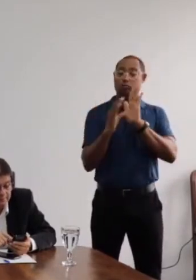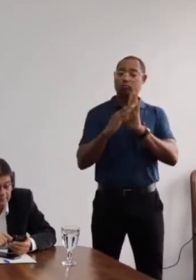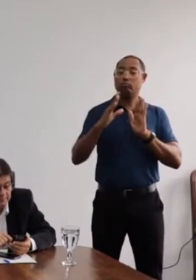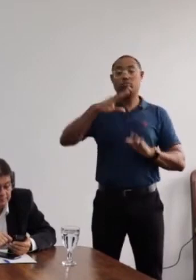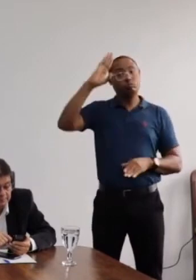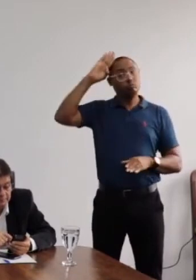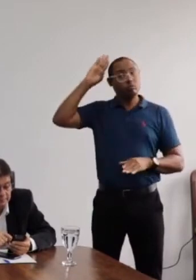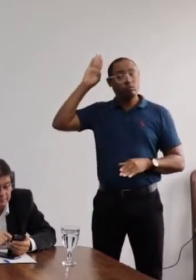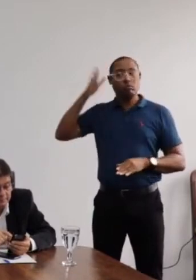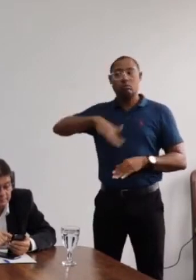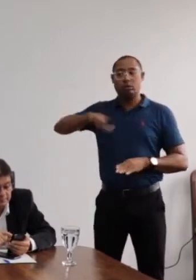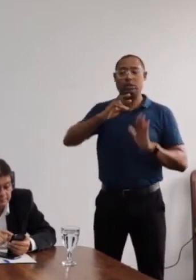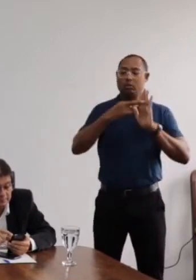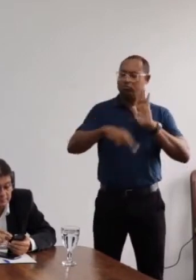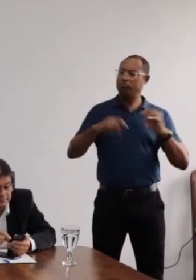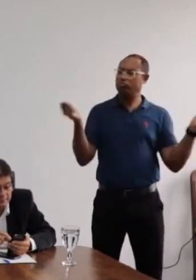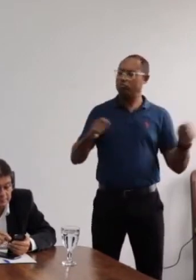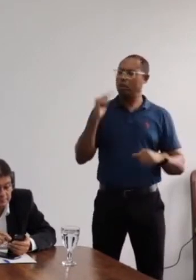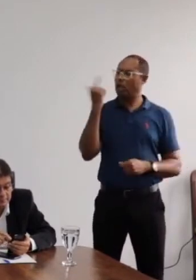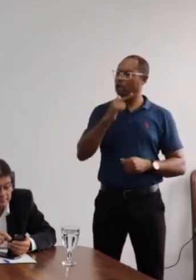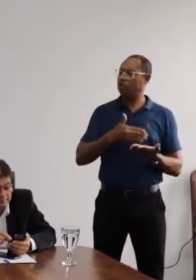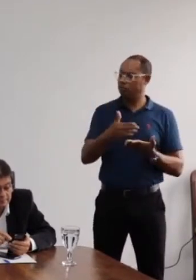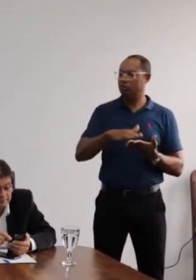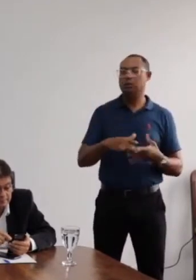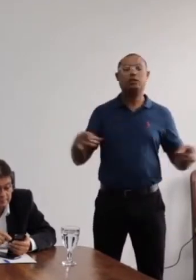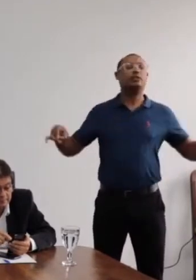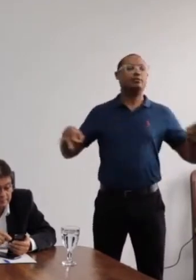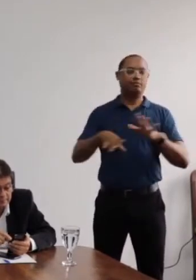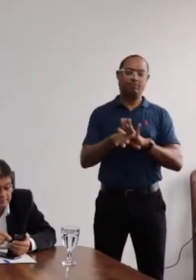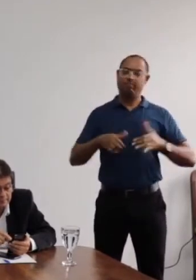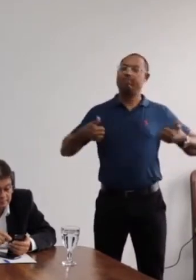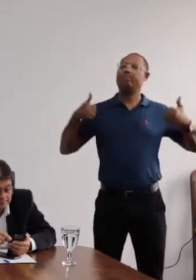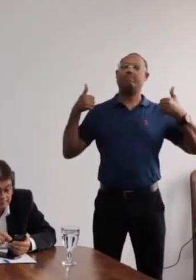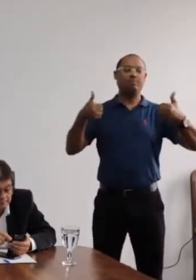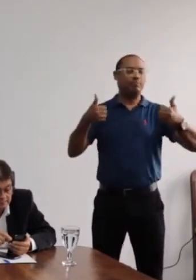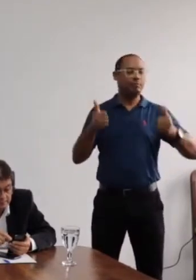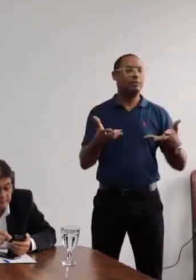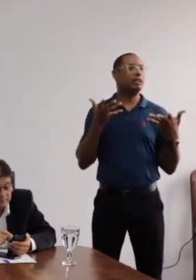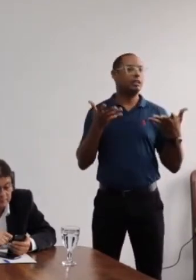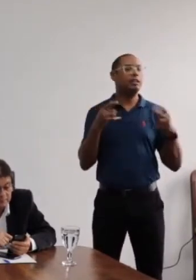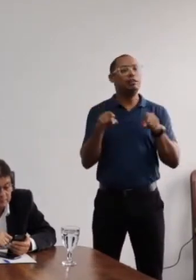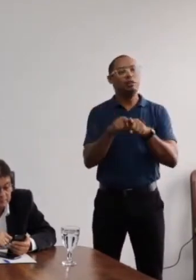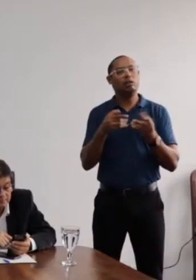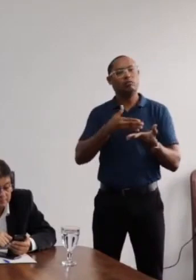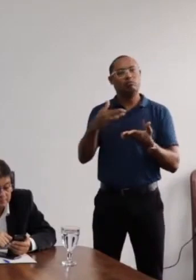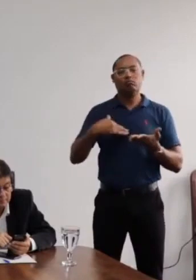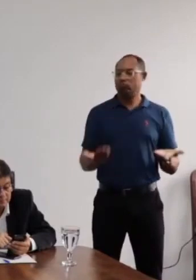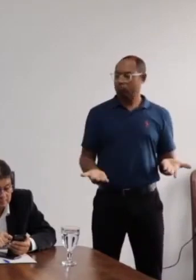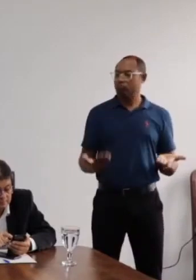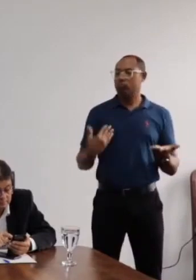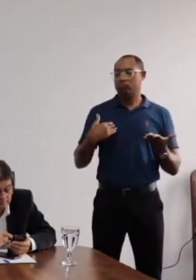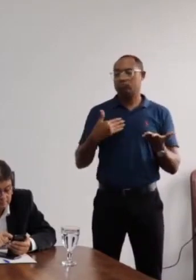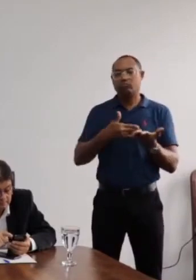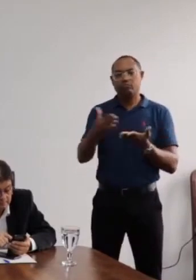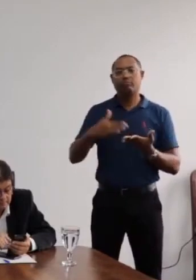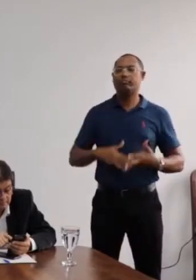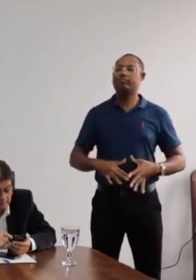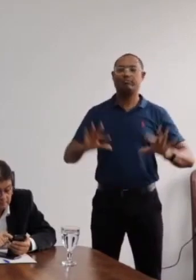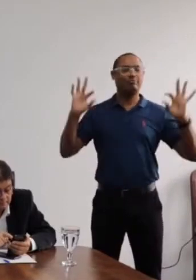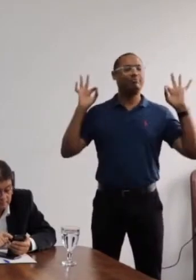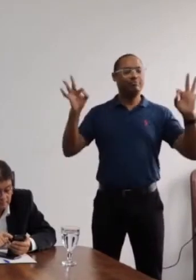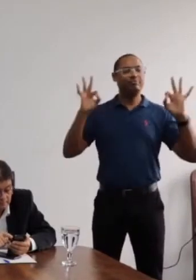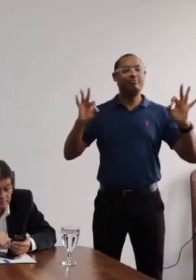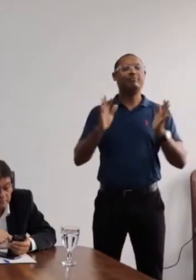para que obtivéssemos esse resultado. Então, queria aqui, de forma muito especial,